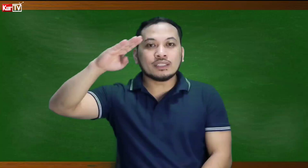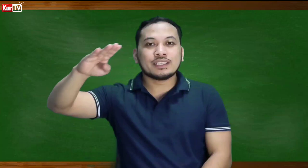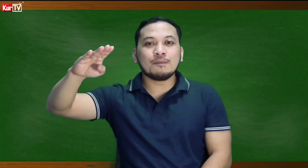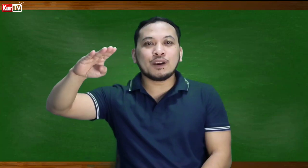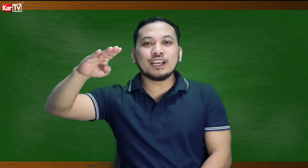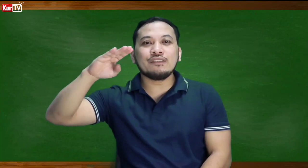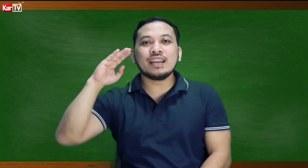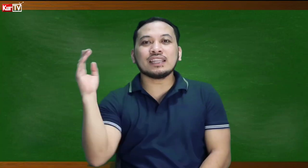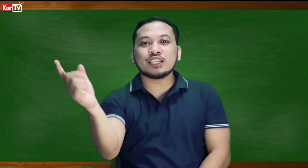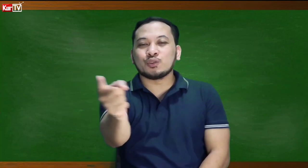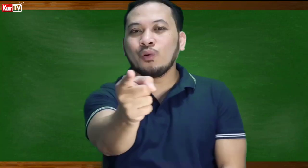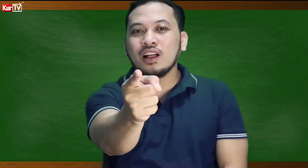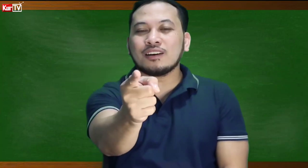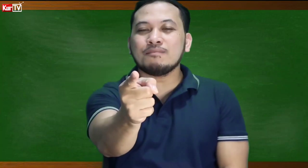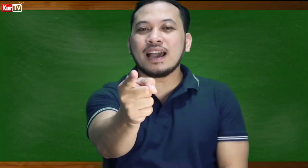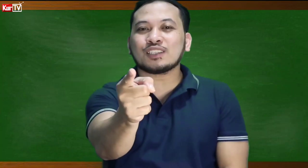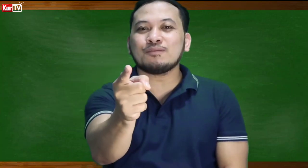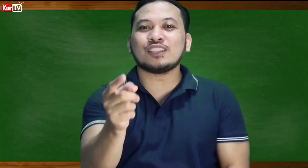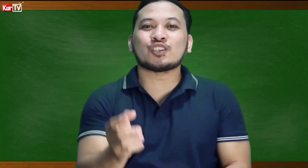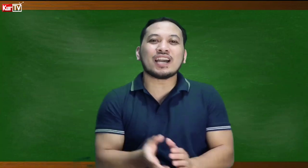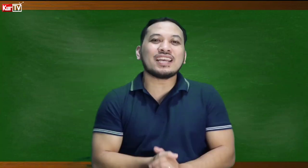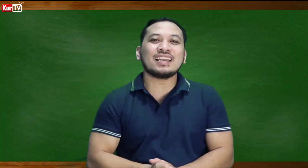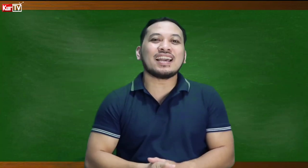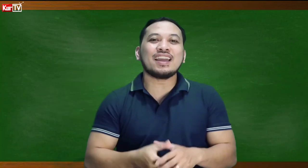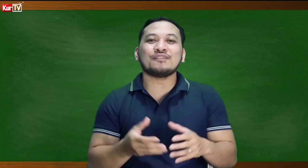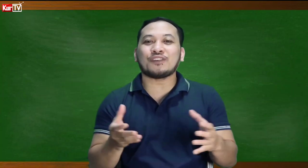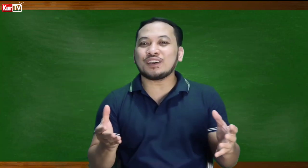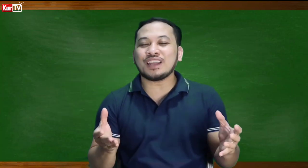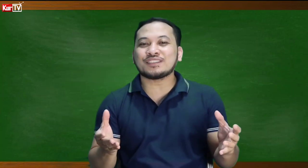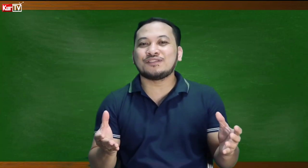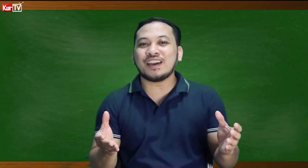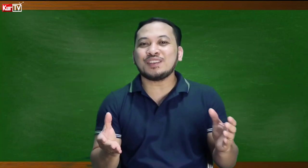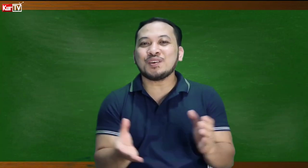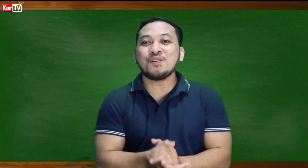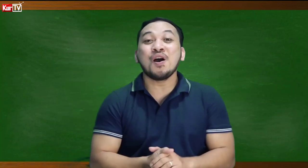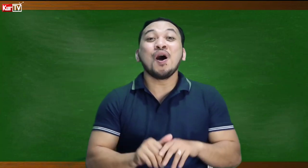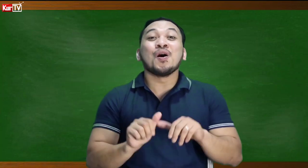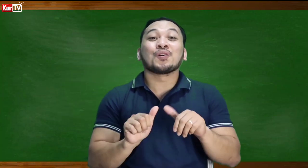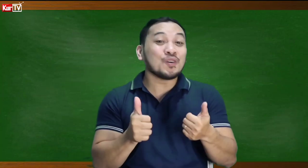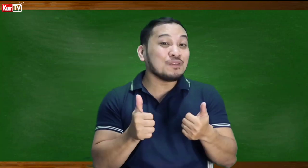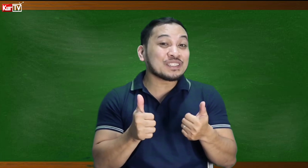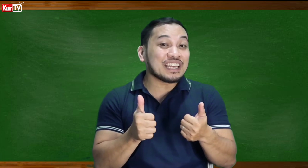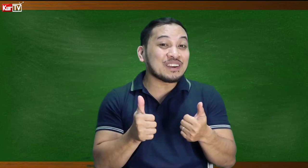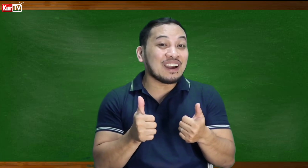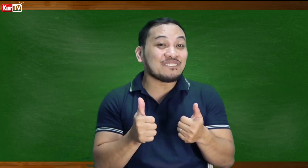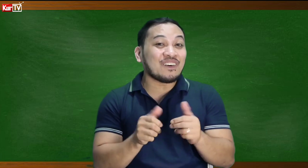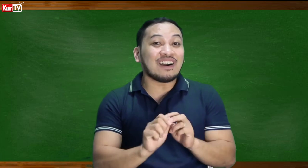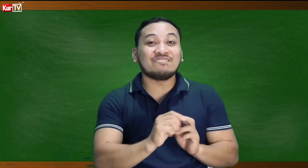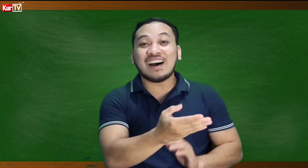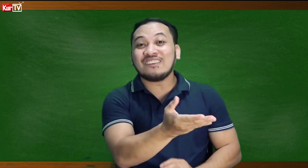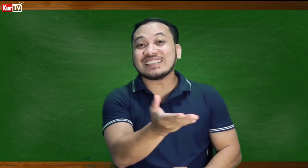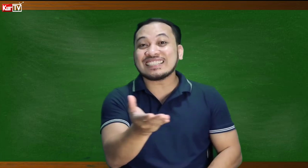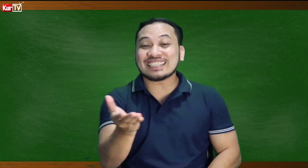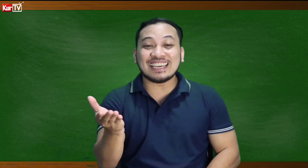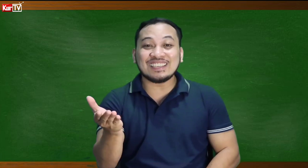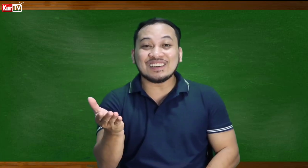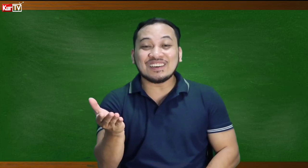What's up, PrerDivinatics! Welcome back to my channel and for today's video, kukumustahin ko lang po ang bawat isa sa inyo.